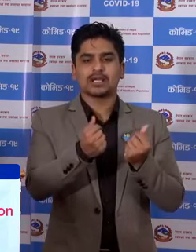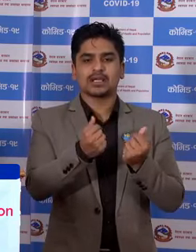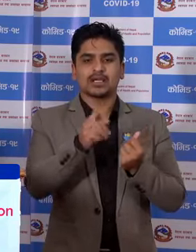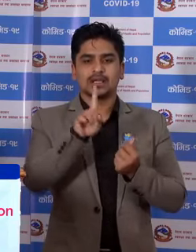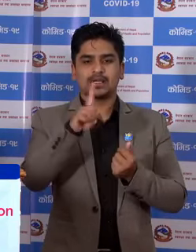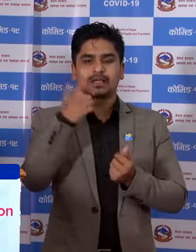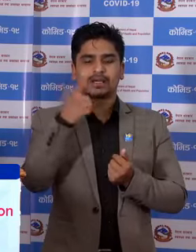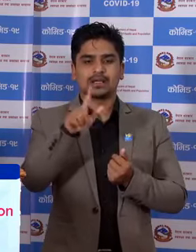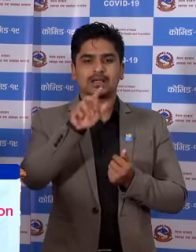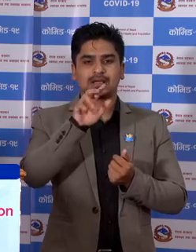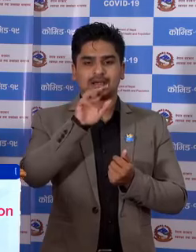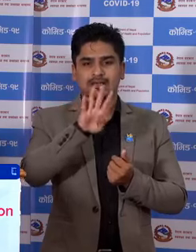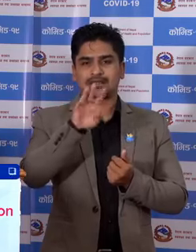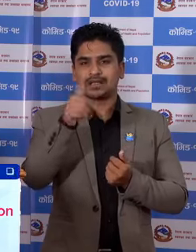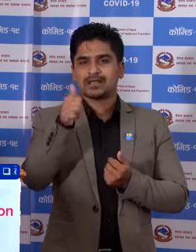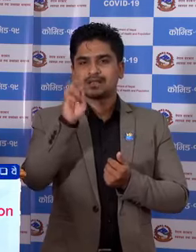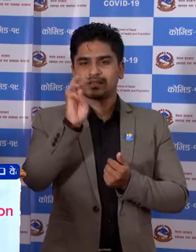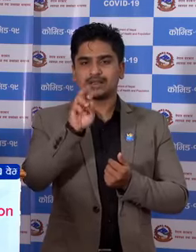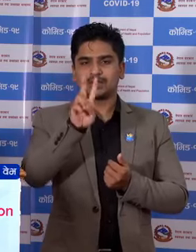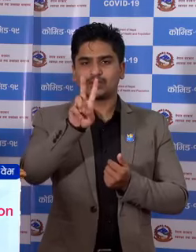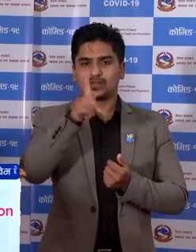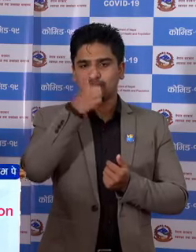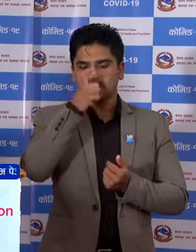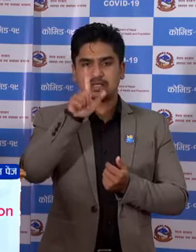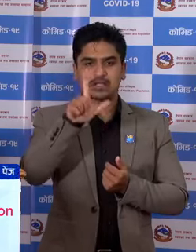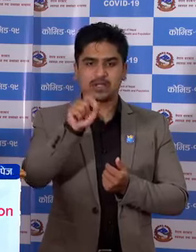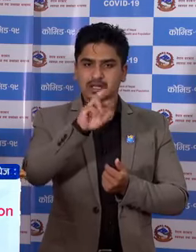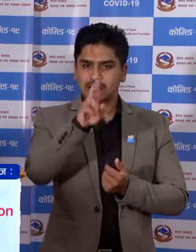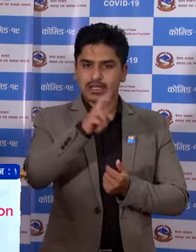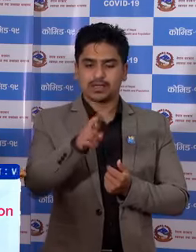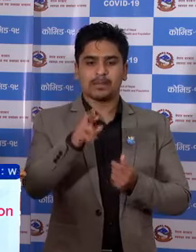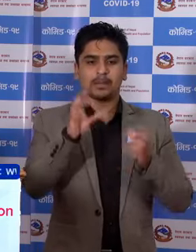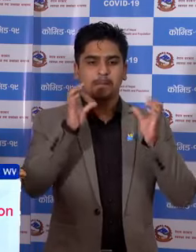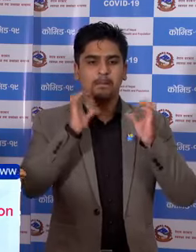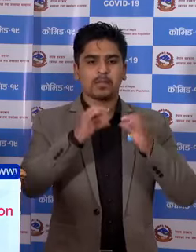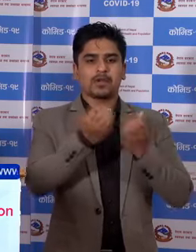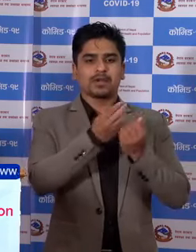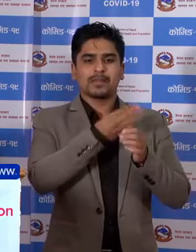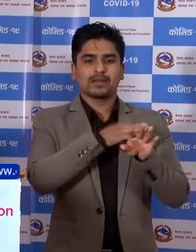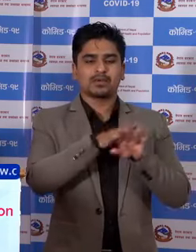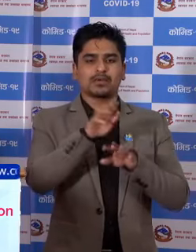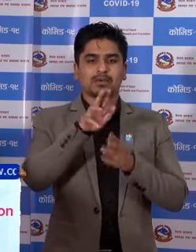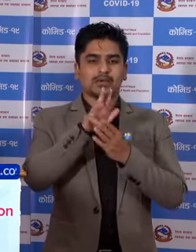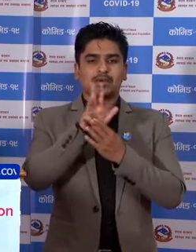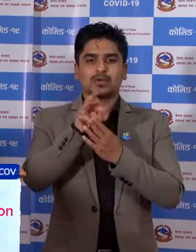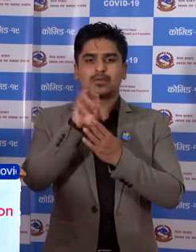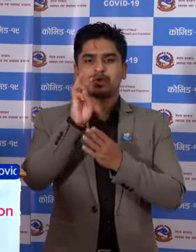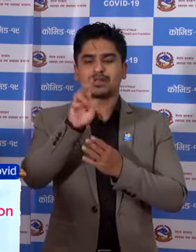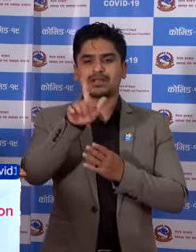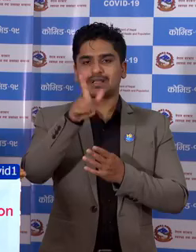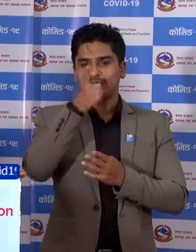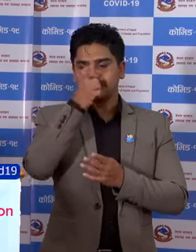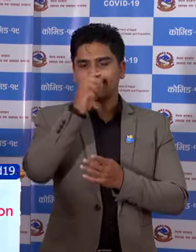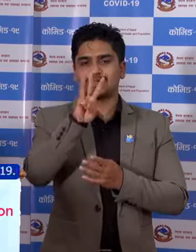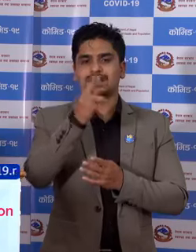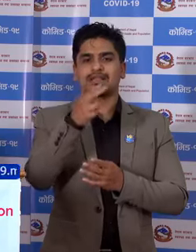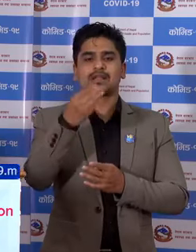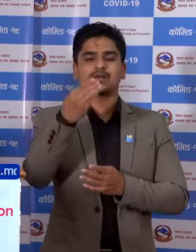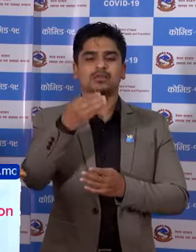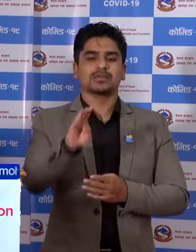एक लाक 46 जार दुशे सप्तरी र प्रियोक करता 90 जार से 33 जना हुन्हों छा